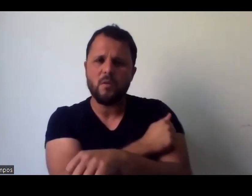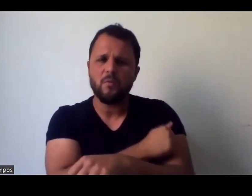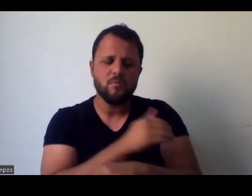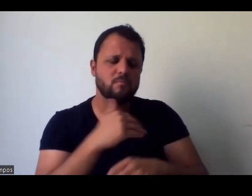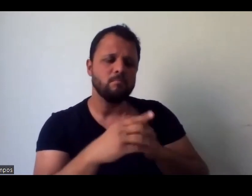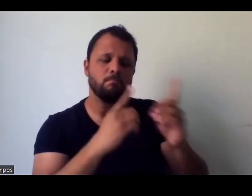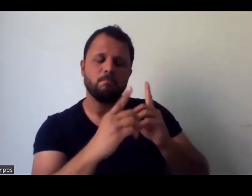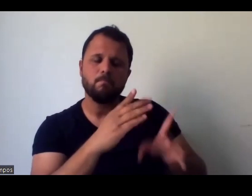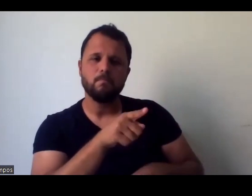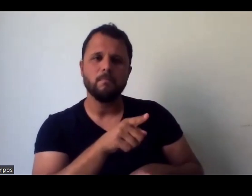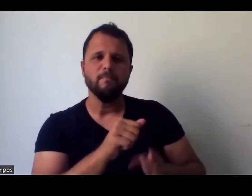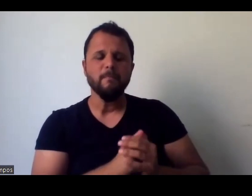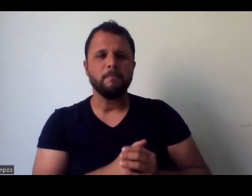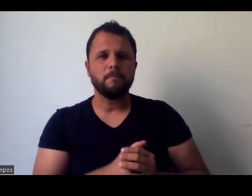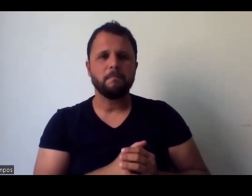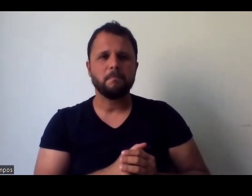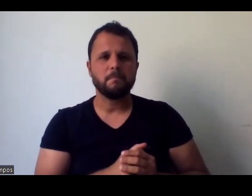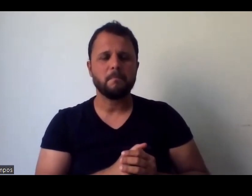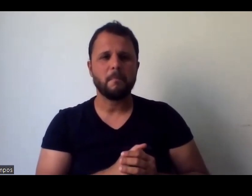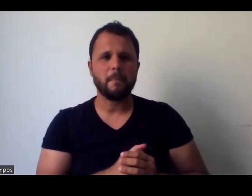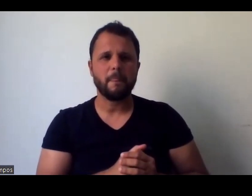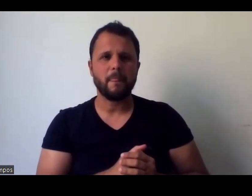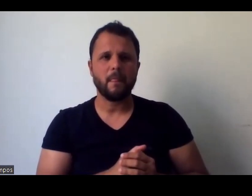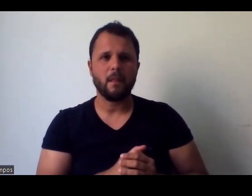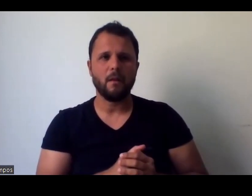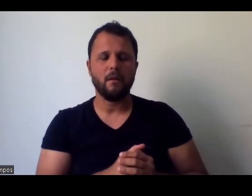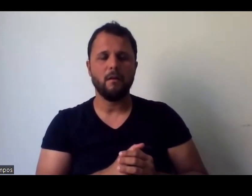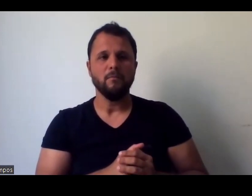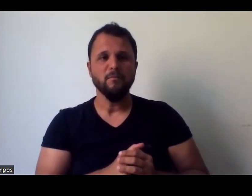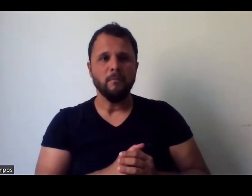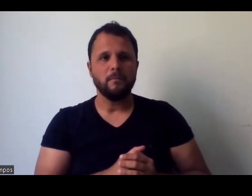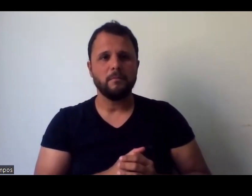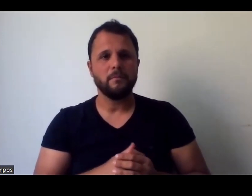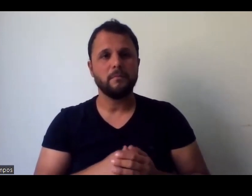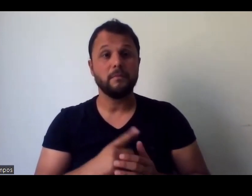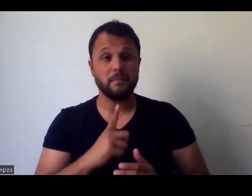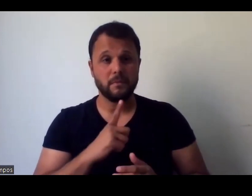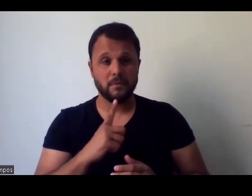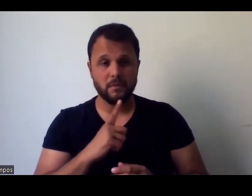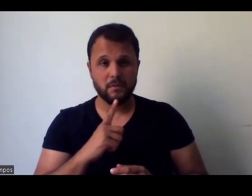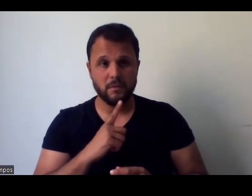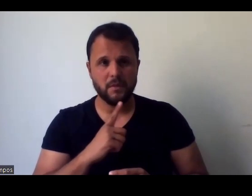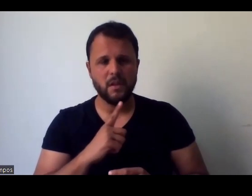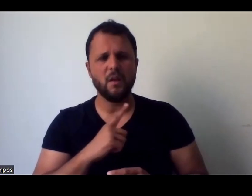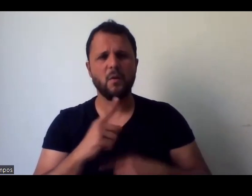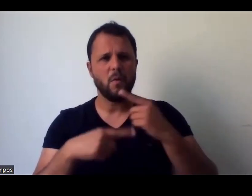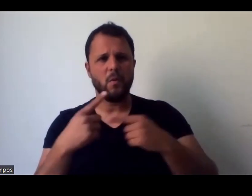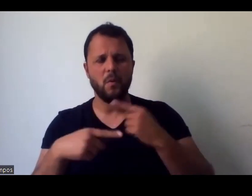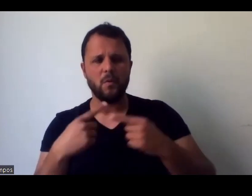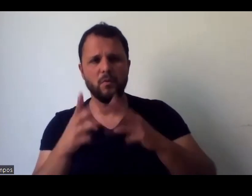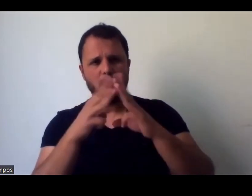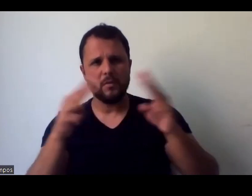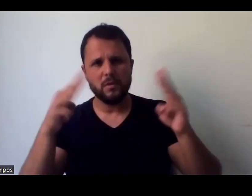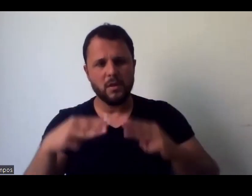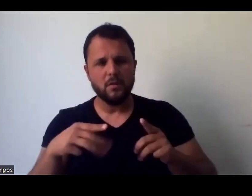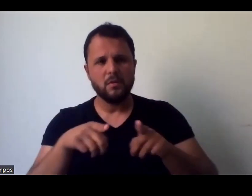que o MAM, por exemplo, tem outros museus também, mas o MAM, que foi onde eu fiz a exposição Tinta sobre Tinta.